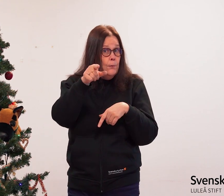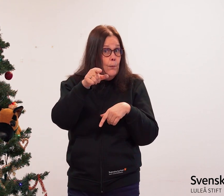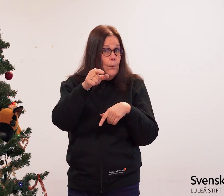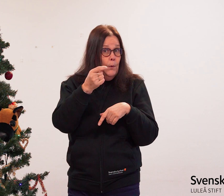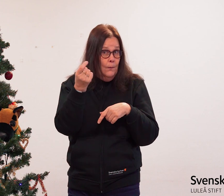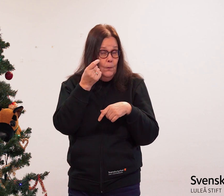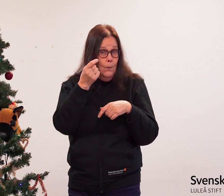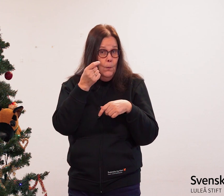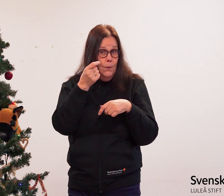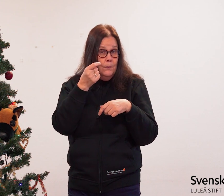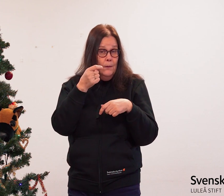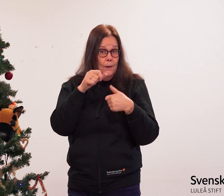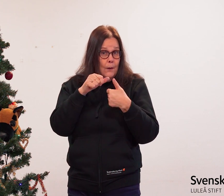Har du någon kompis?